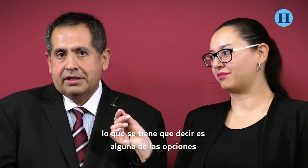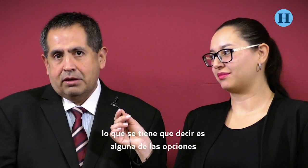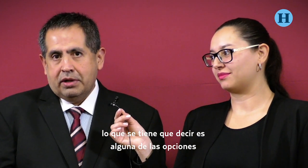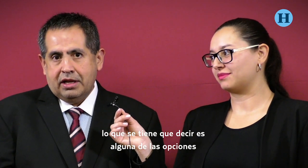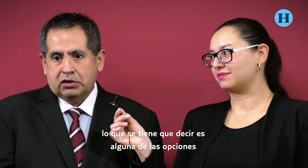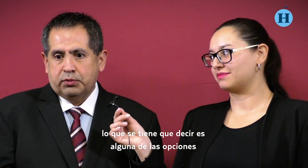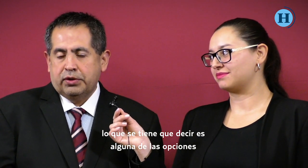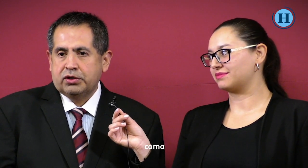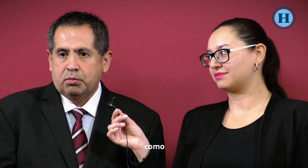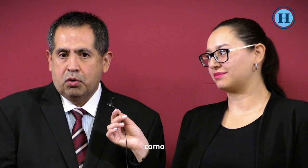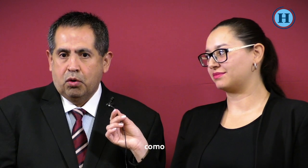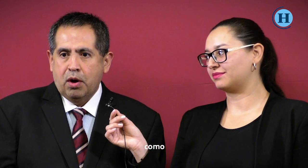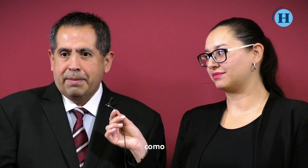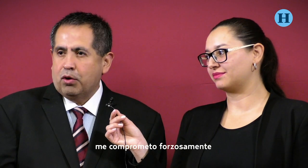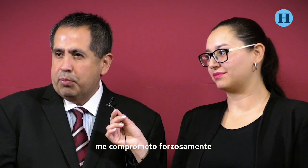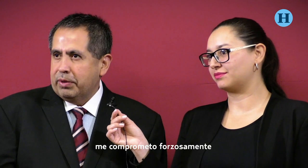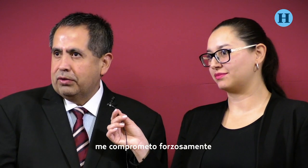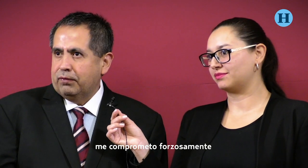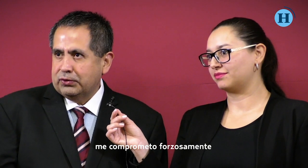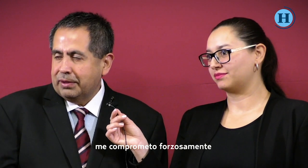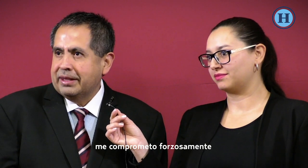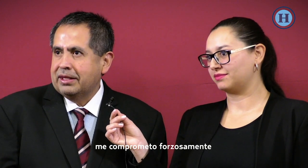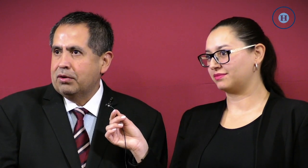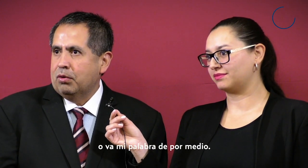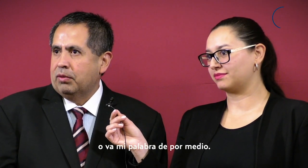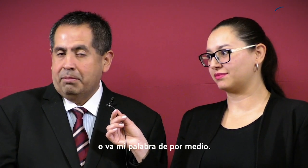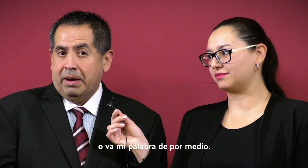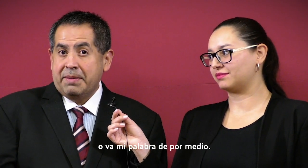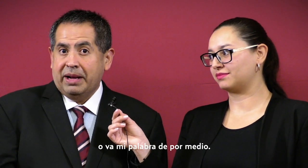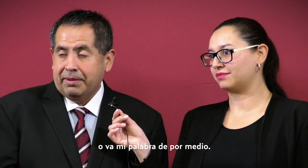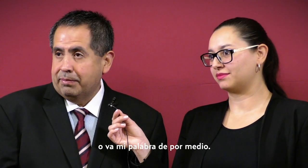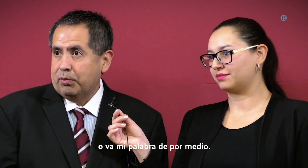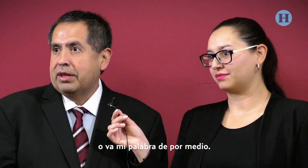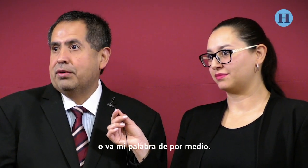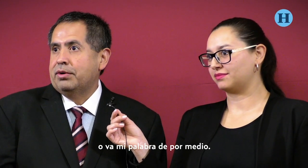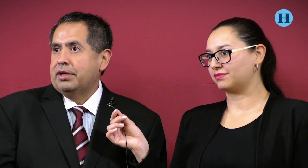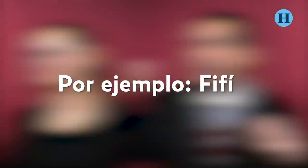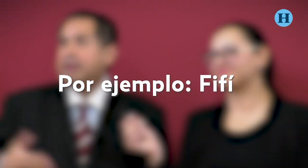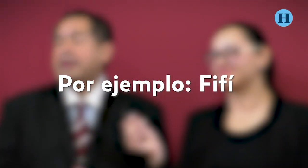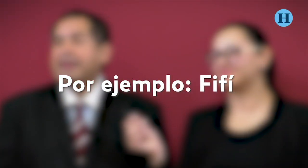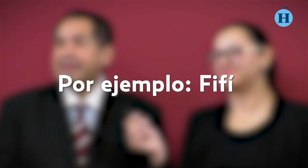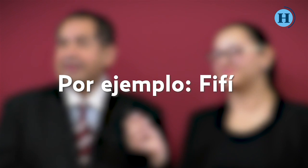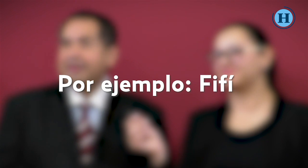se tiene que decir es alguna de las opciones, como me comprometo forzosamente o va mi palabra de por medio.